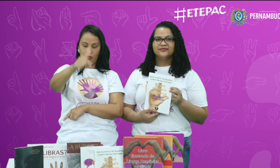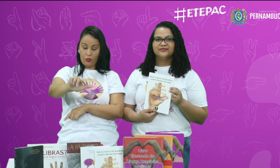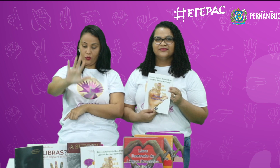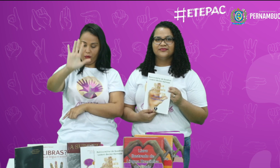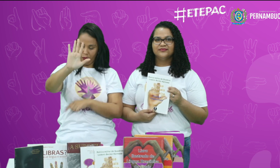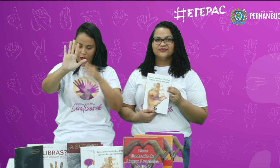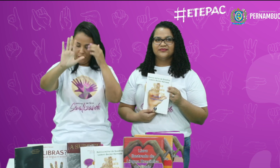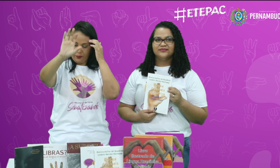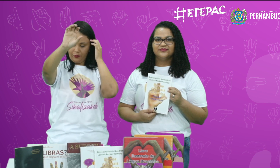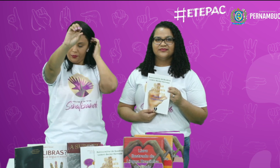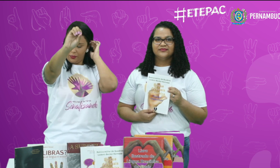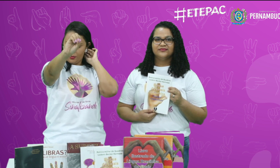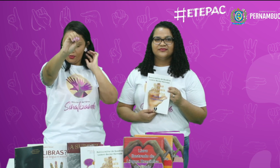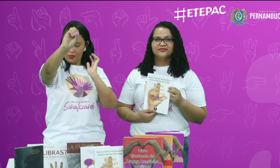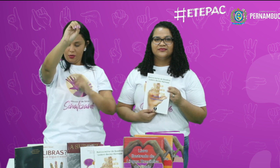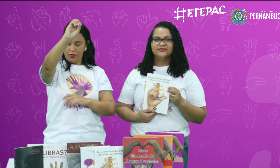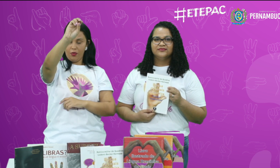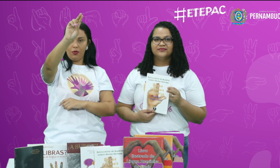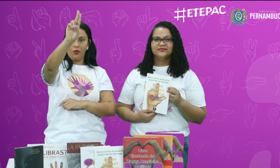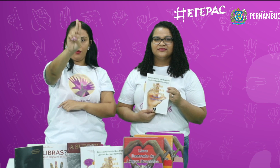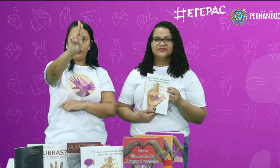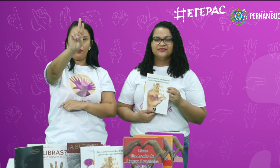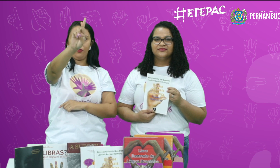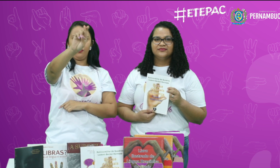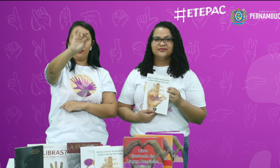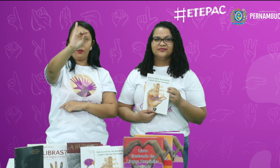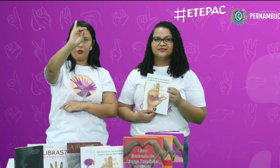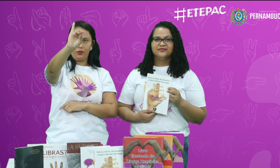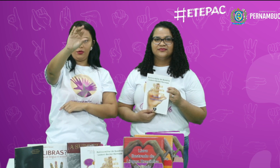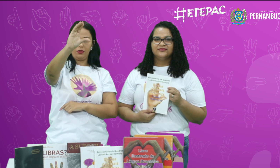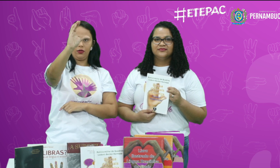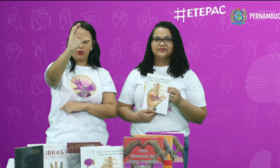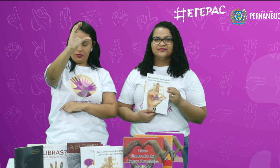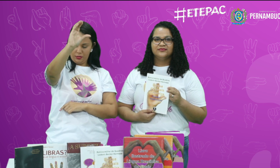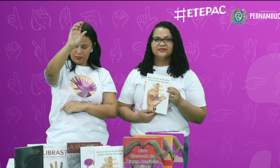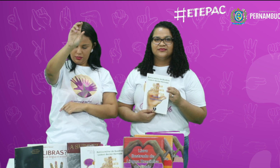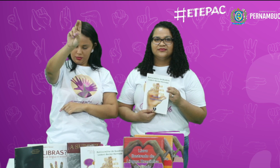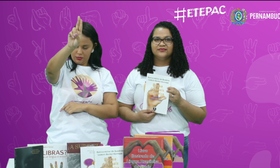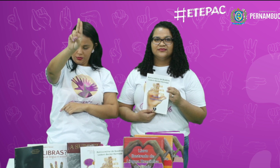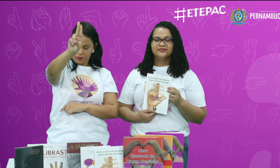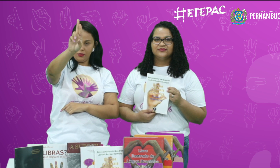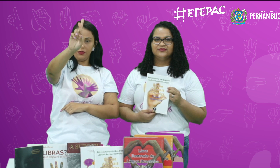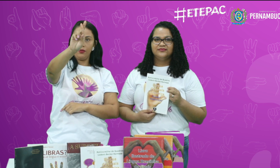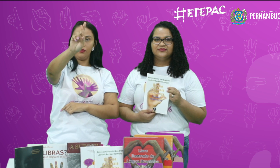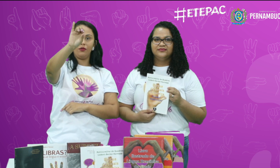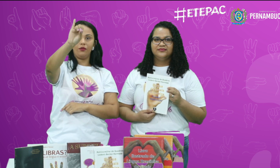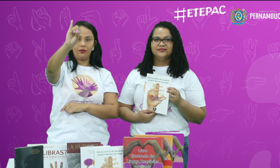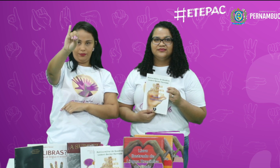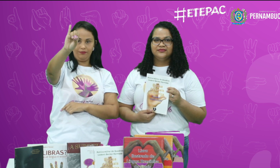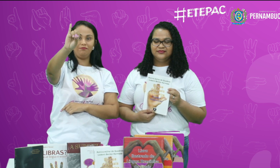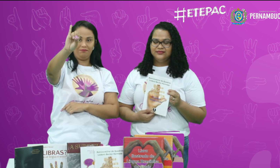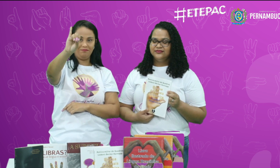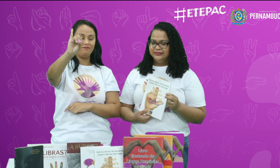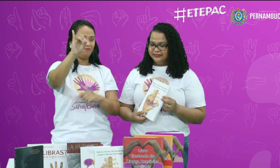Novamente. O nome do polo. O... Ri... Curi. Polo de Oricuri.